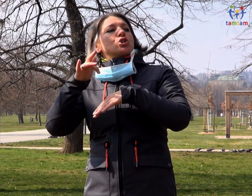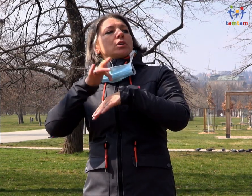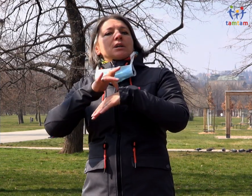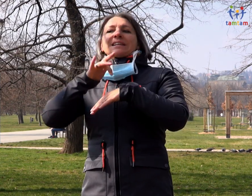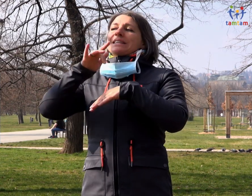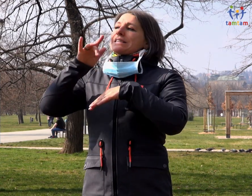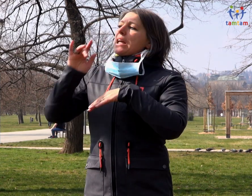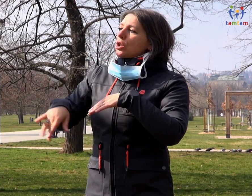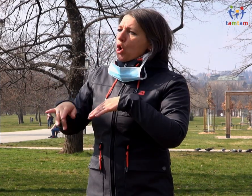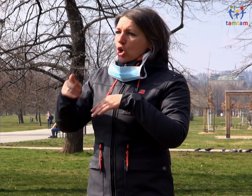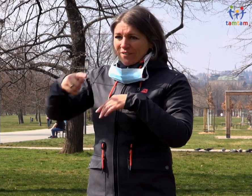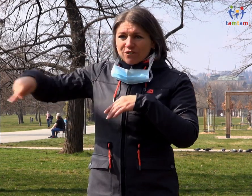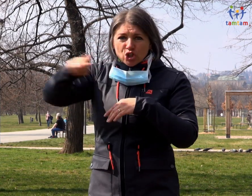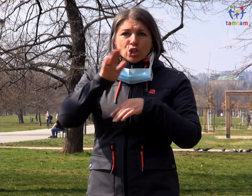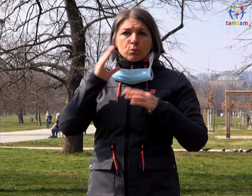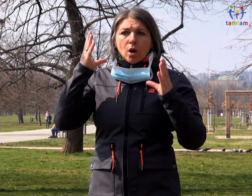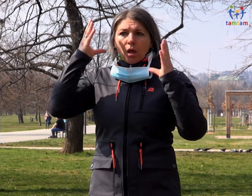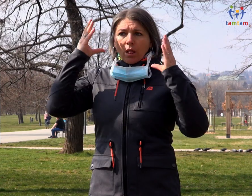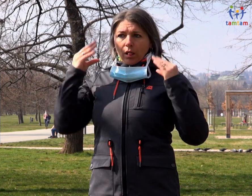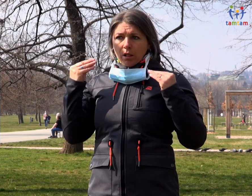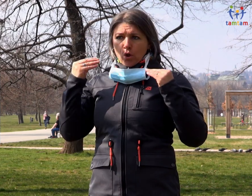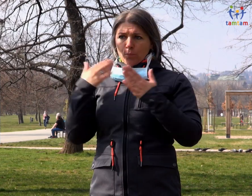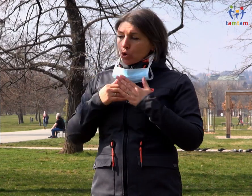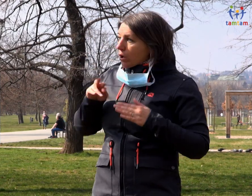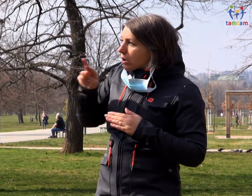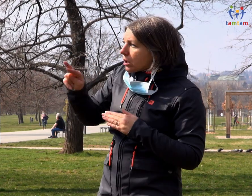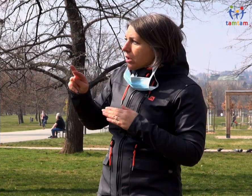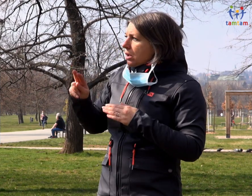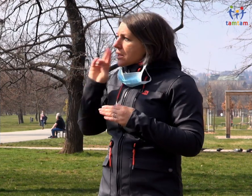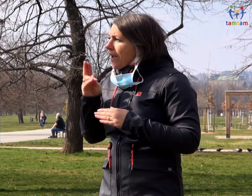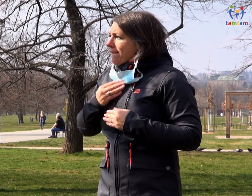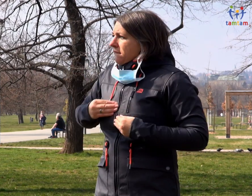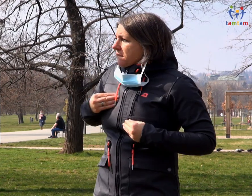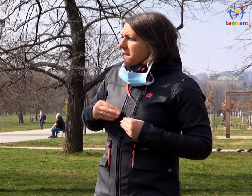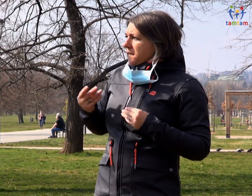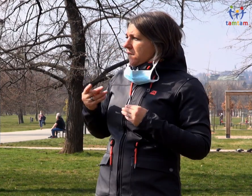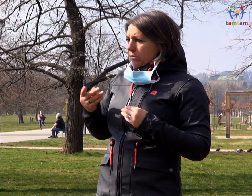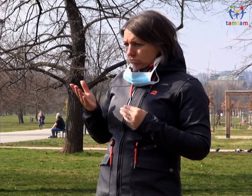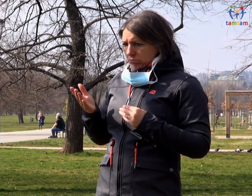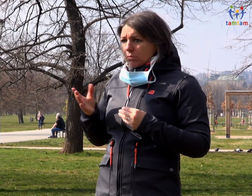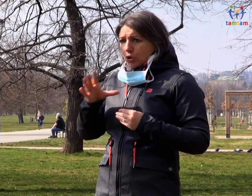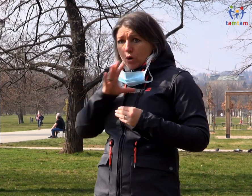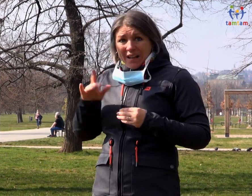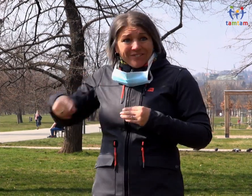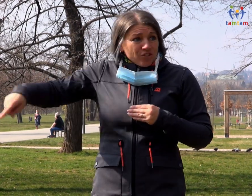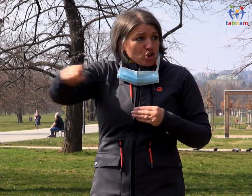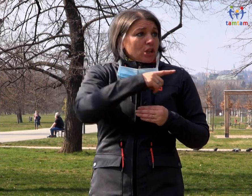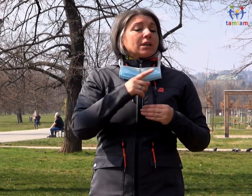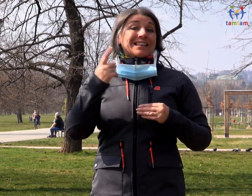ztrácet schopnost sluchu. Takže je to vlastně normální. Dá se říct, že my jsme na tom slyšící a neslyšící stejně.